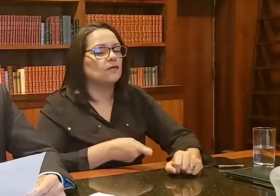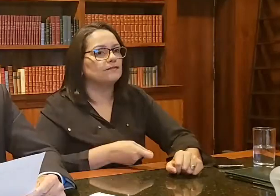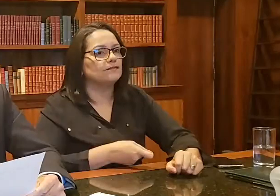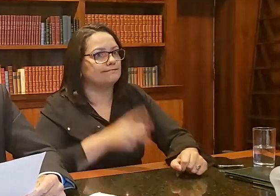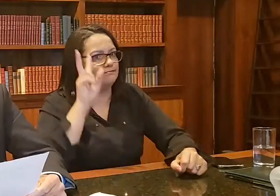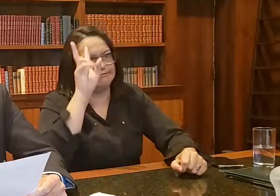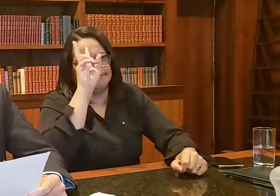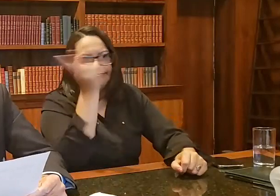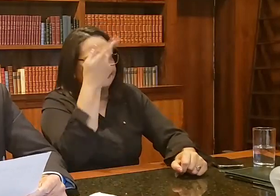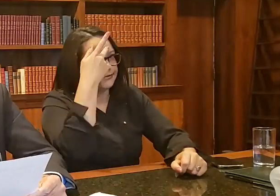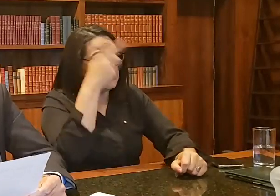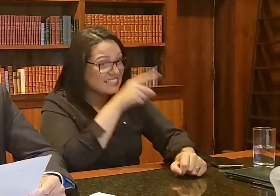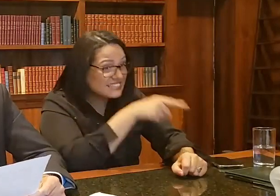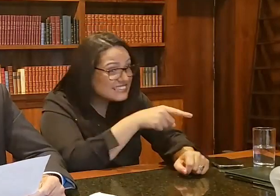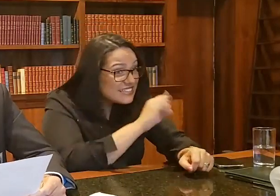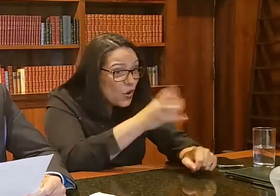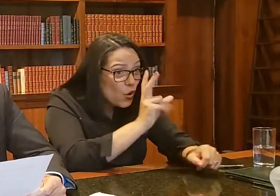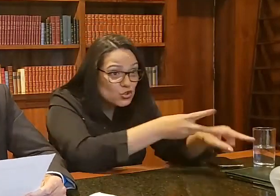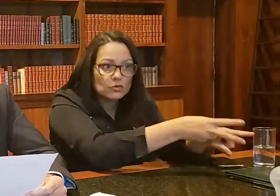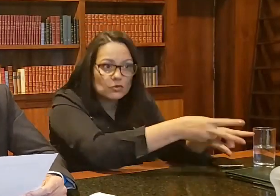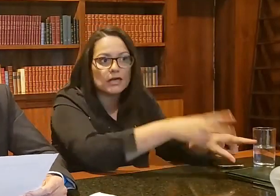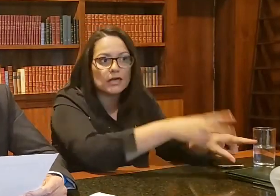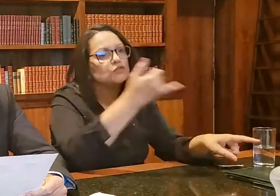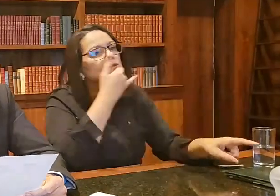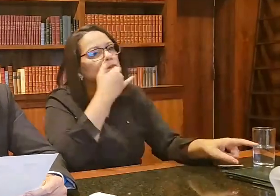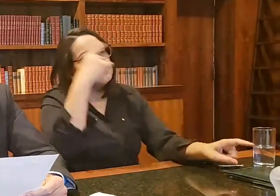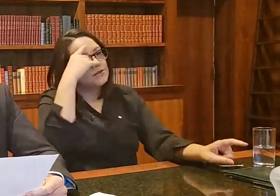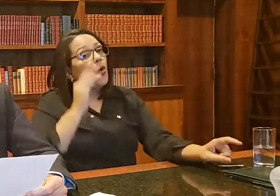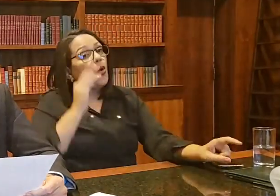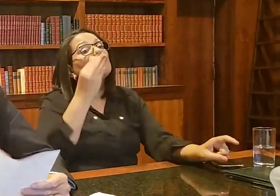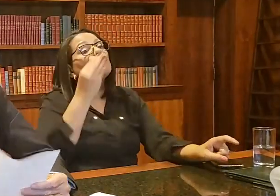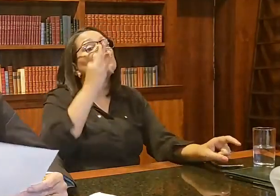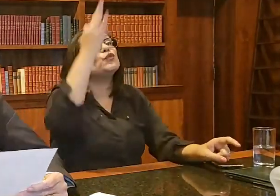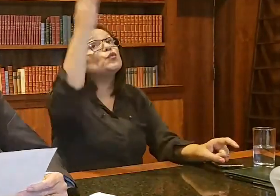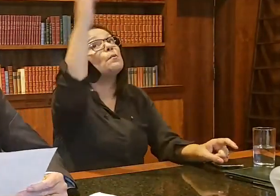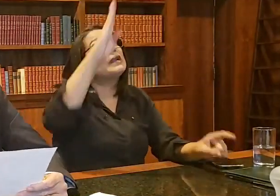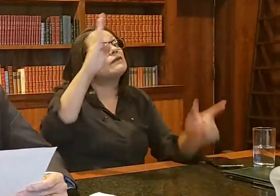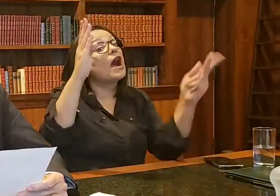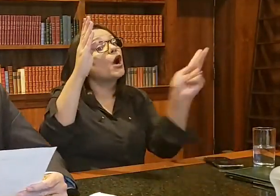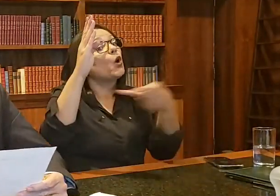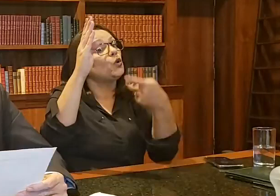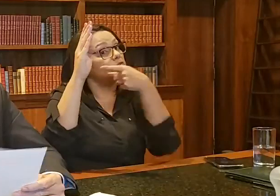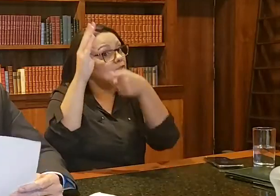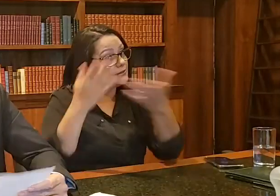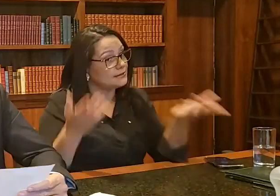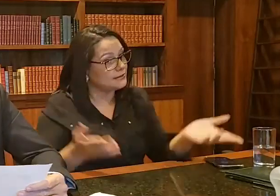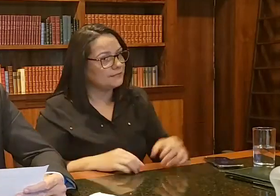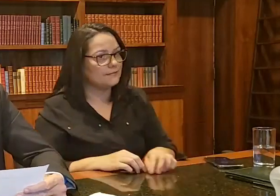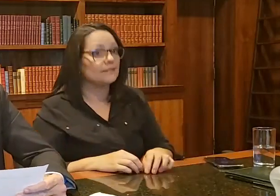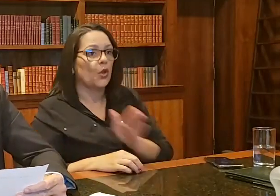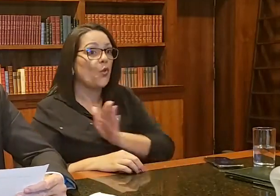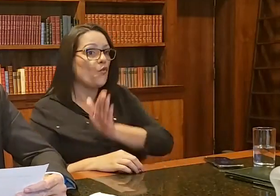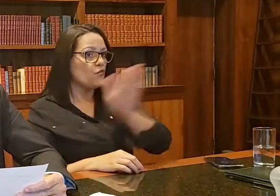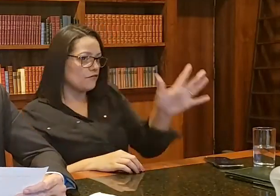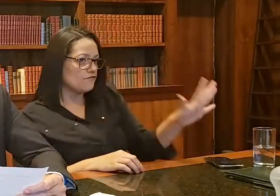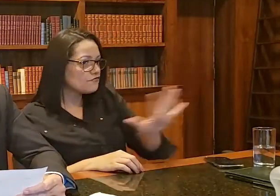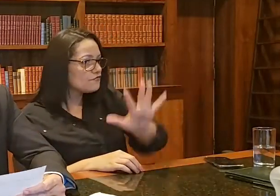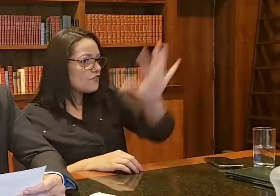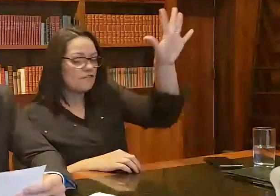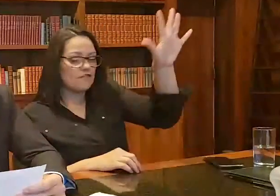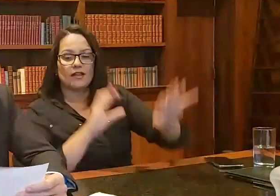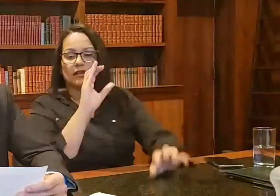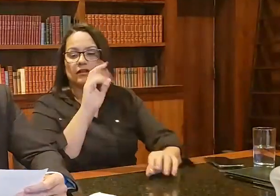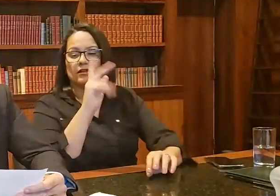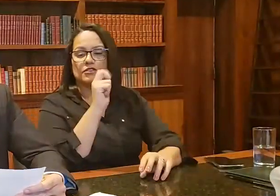continuar, a gente não sabe onde vai parar o nosso Brasil aí. Então, na favela Chaparral, na comunidade Chaparral,